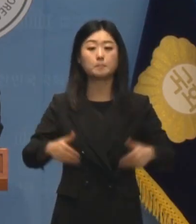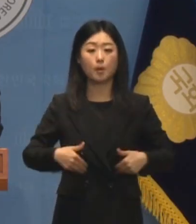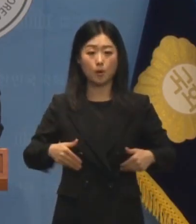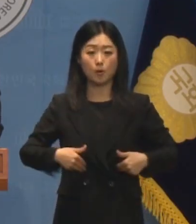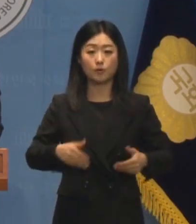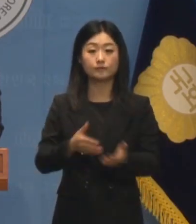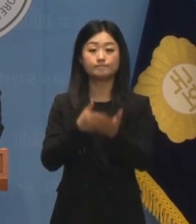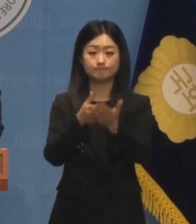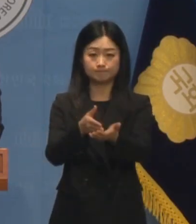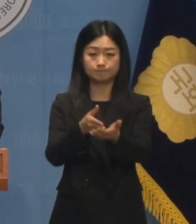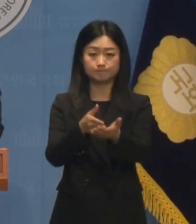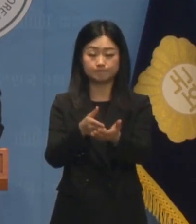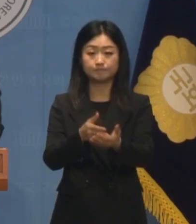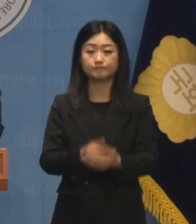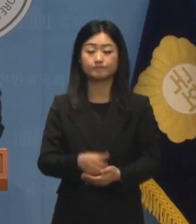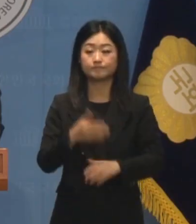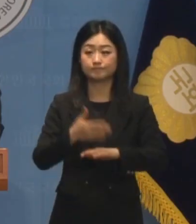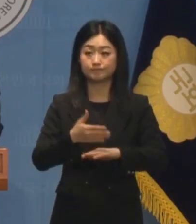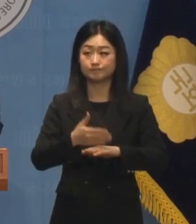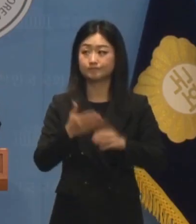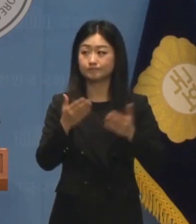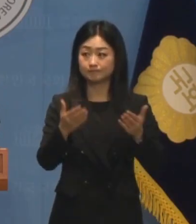촉구합니다. 감사합니다.